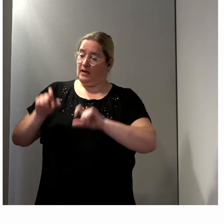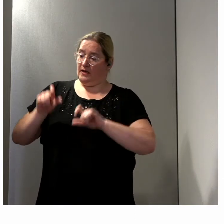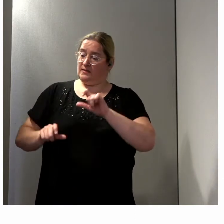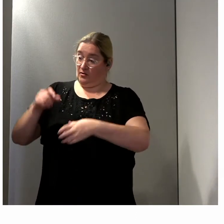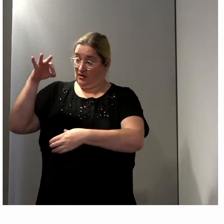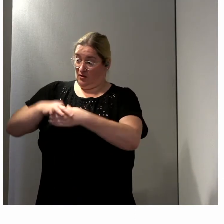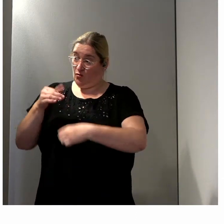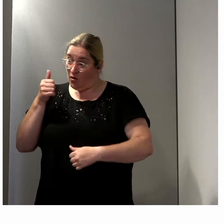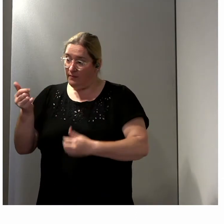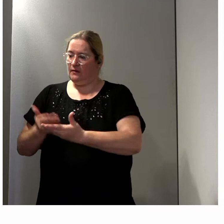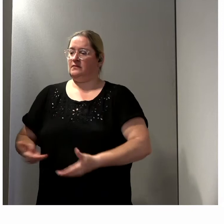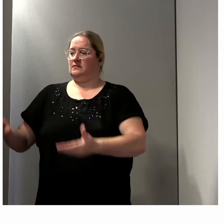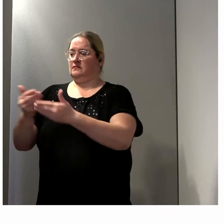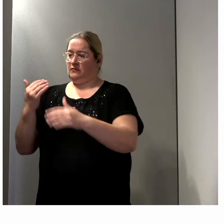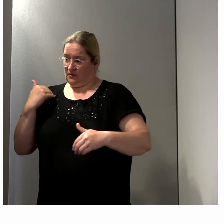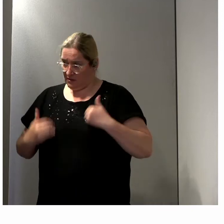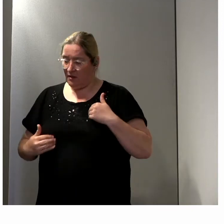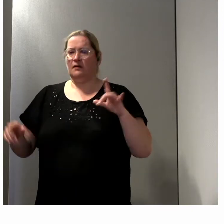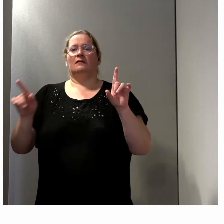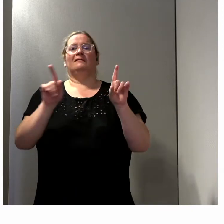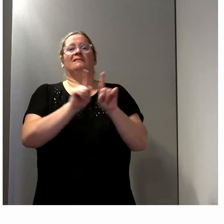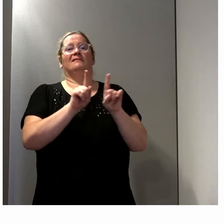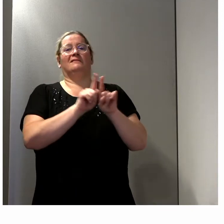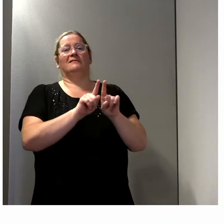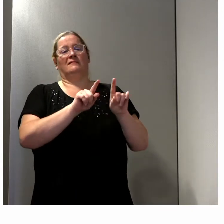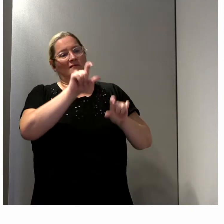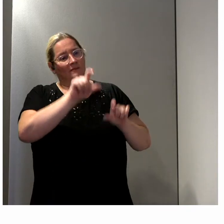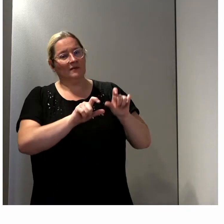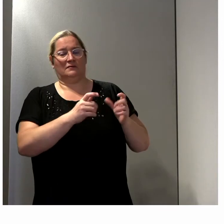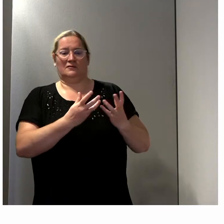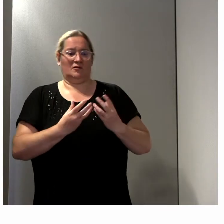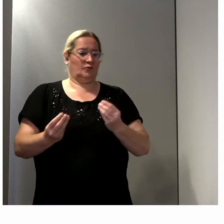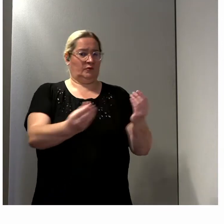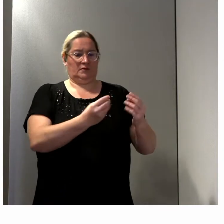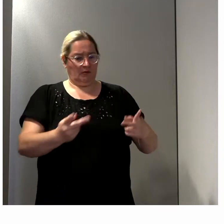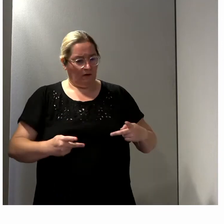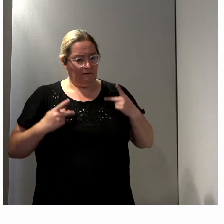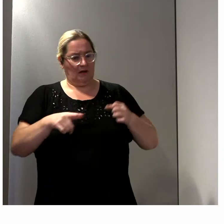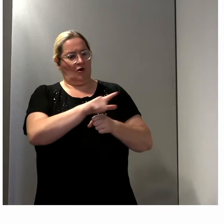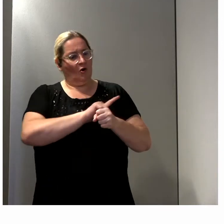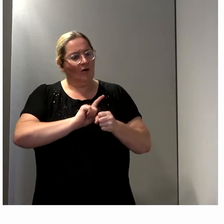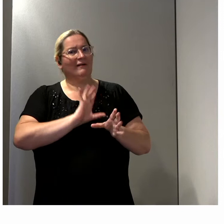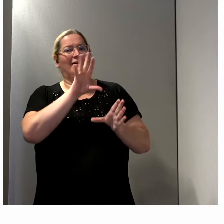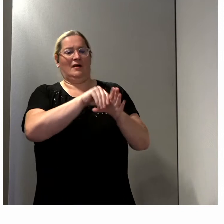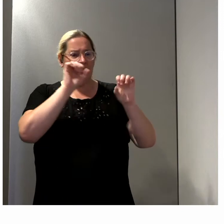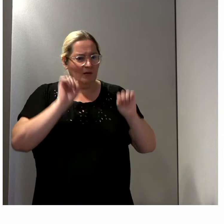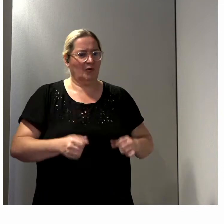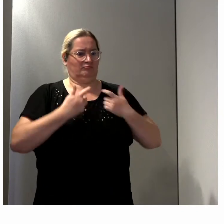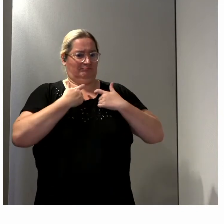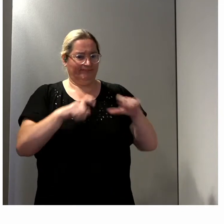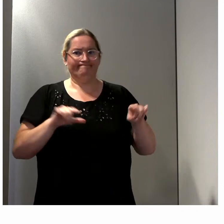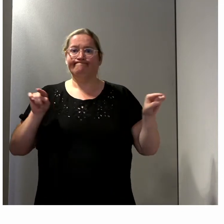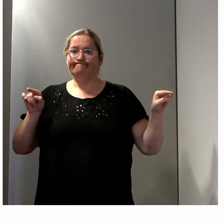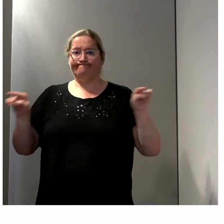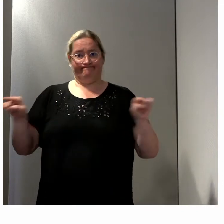situation de handicap, mais aussi plus largement pour faire en sorte que l'accès à la vie locale, à la vie publique soit